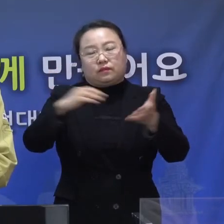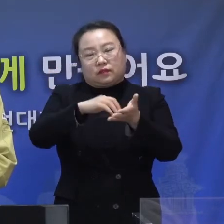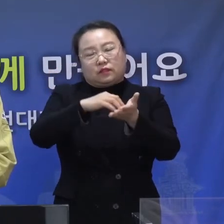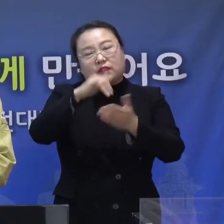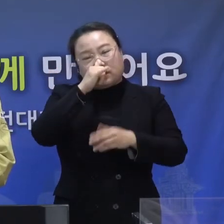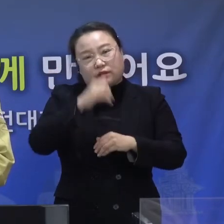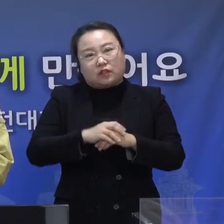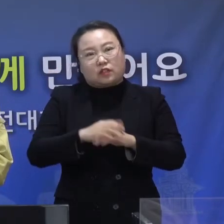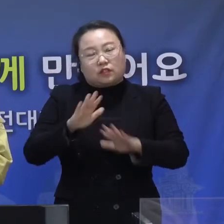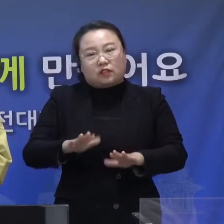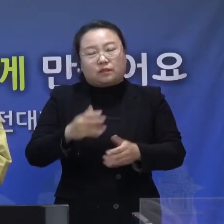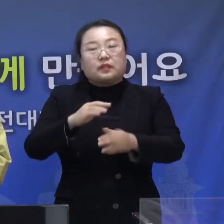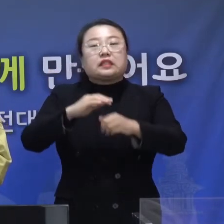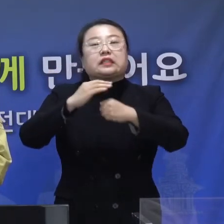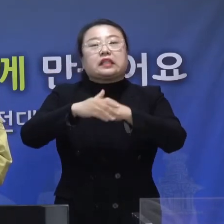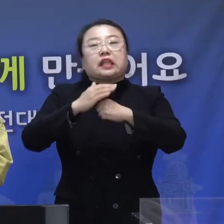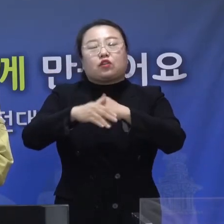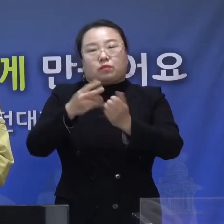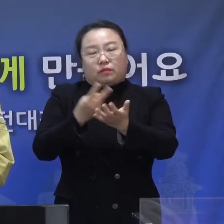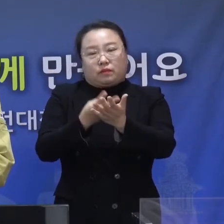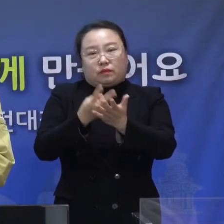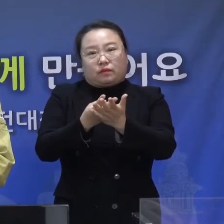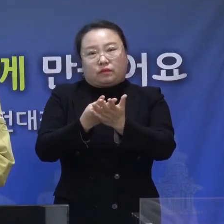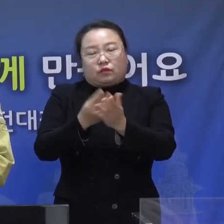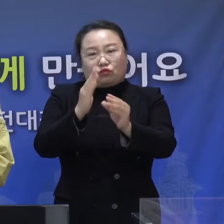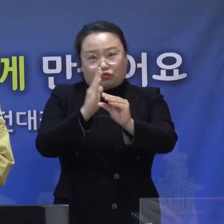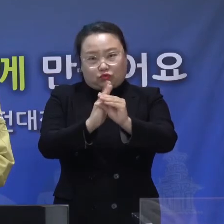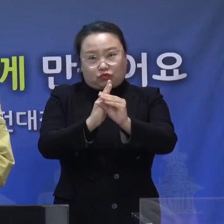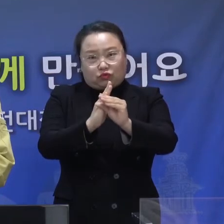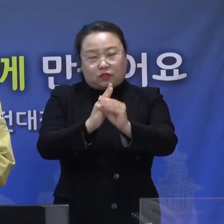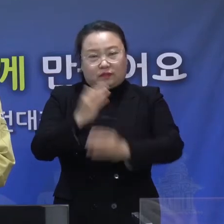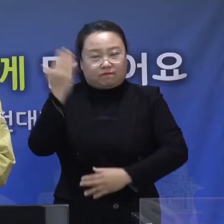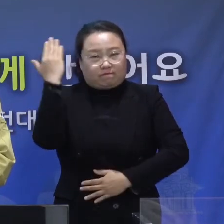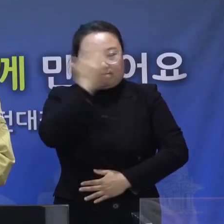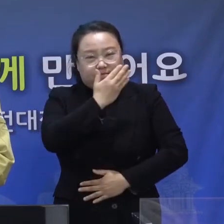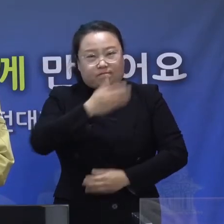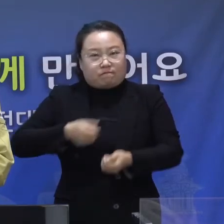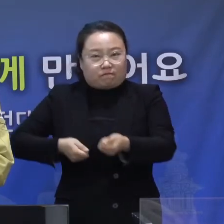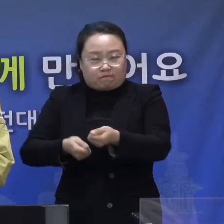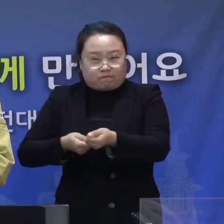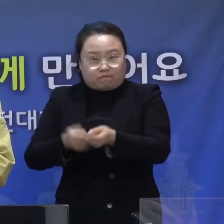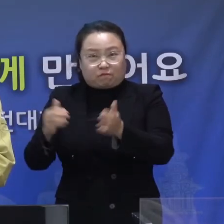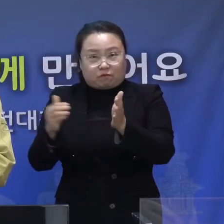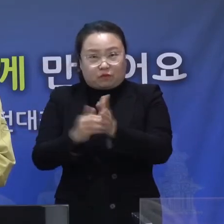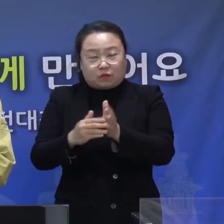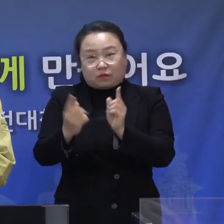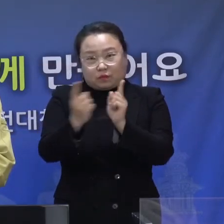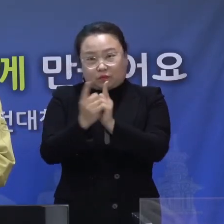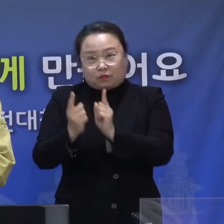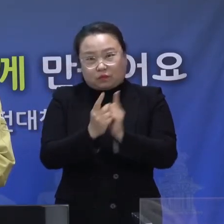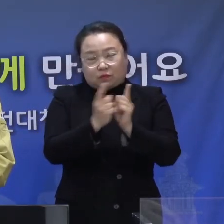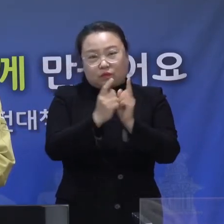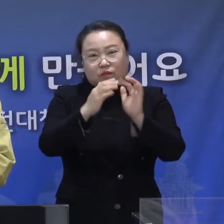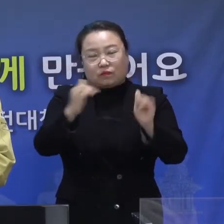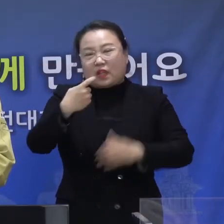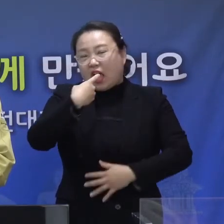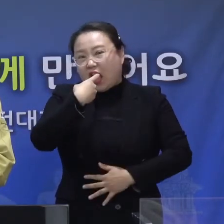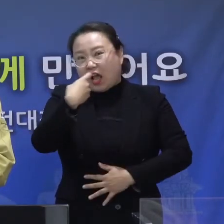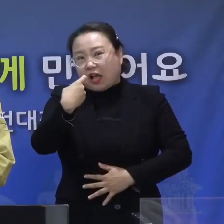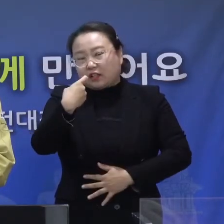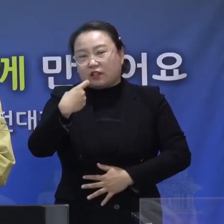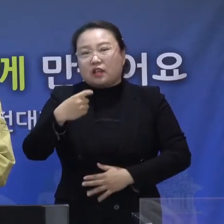확진자 동선에 대해서는 방역과 소독을 이미 완료하였고 접촉자를 대상으로 검체검사와